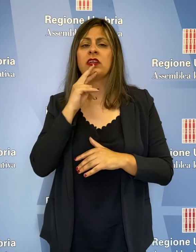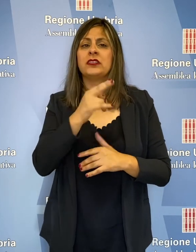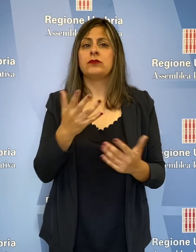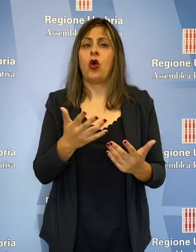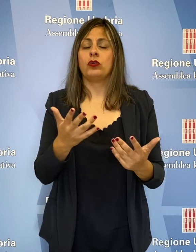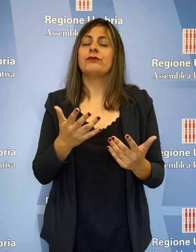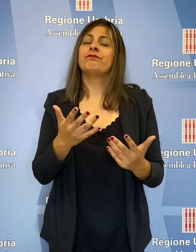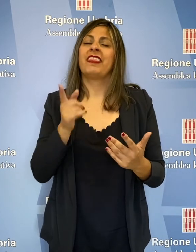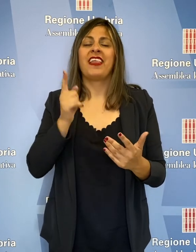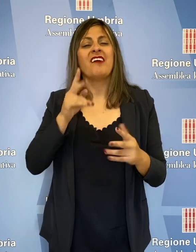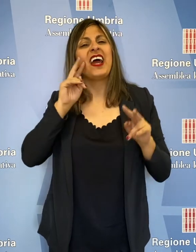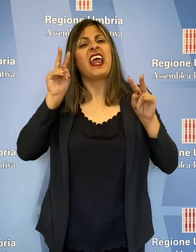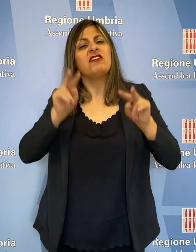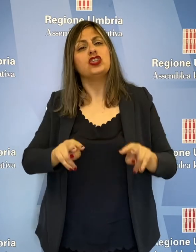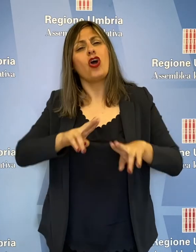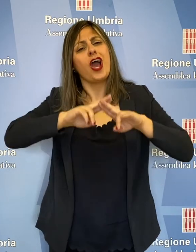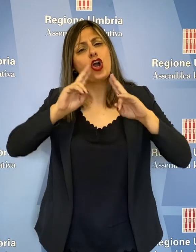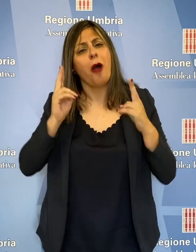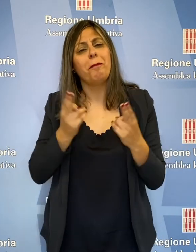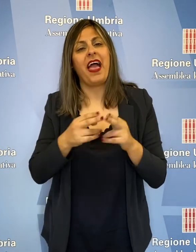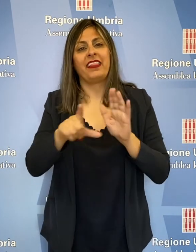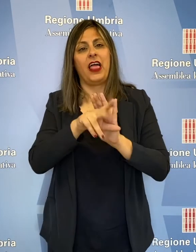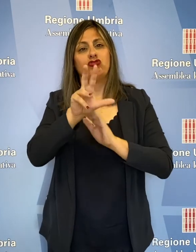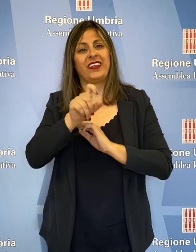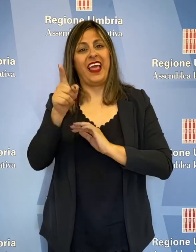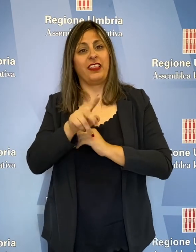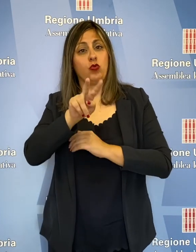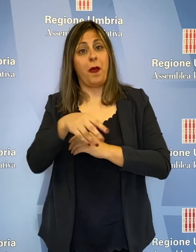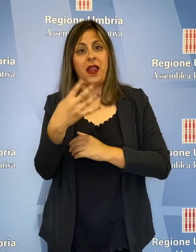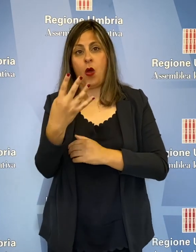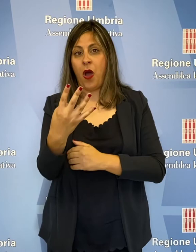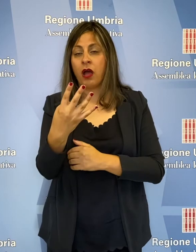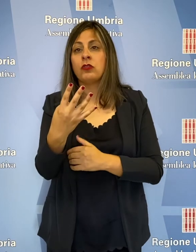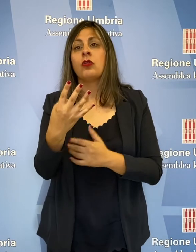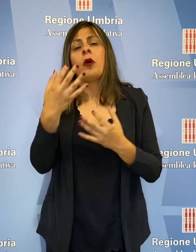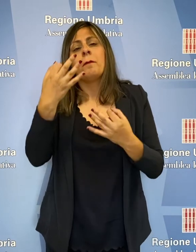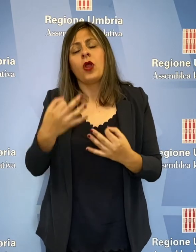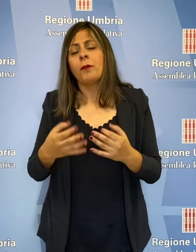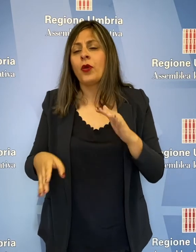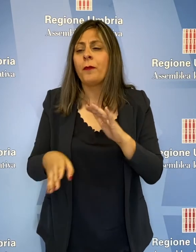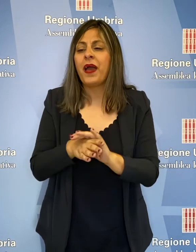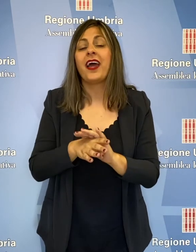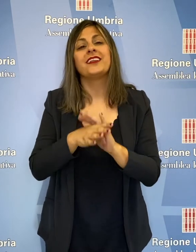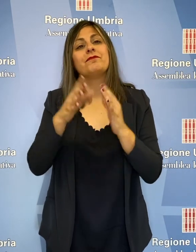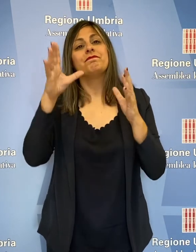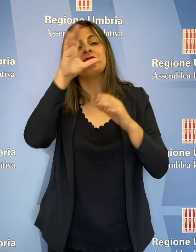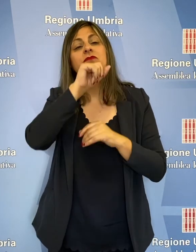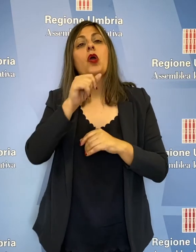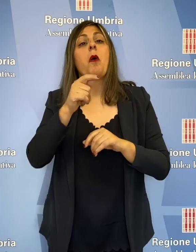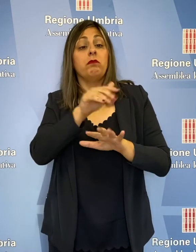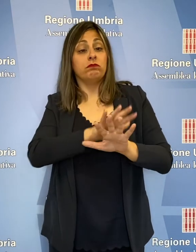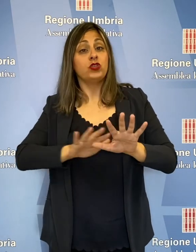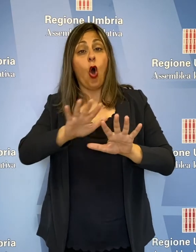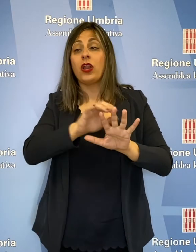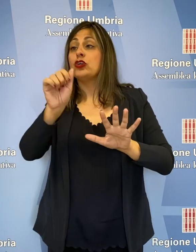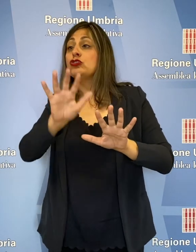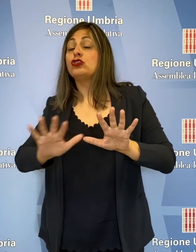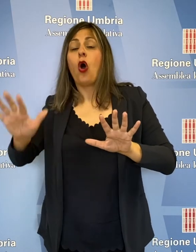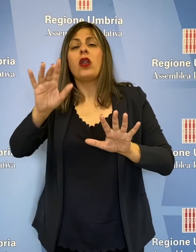2004 a partire dalla ridefinizione dei comprensori di bonifica e degli ambiti territoriali. È volontà della Giunta